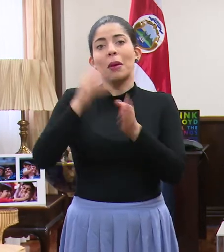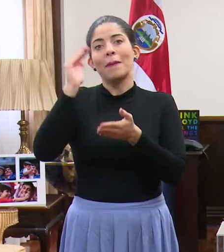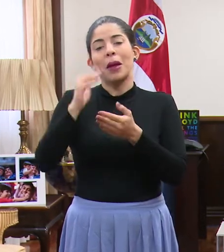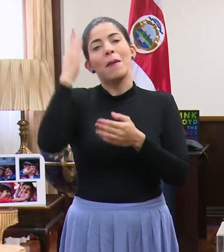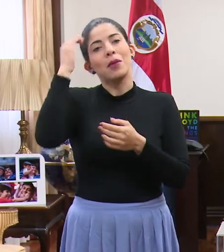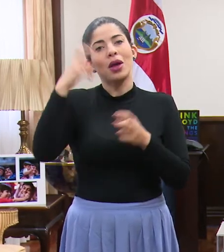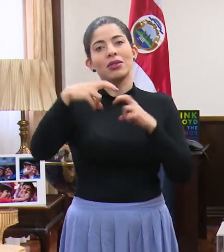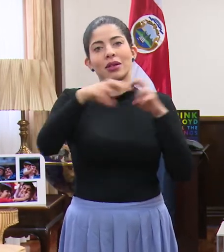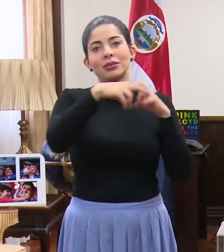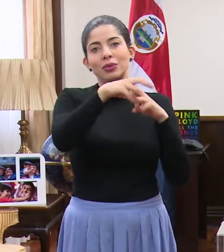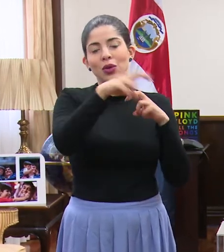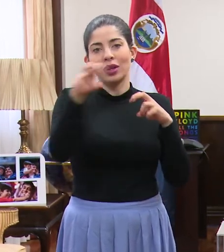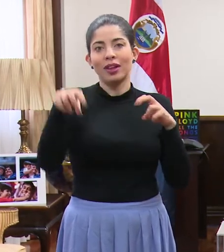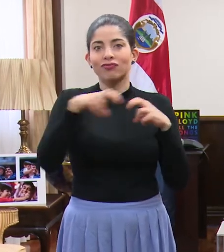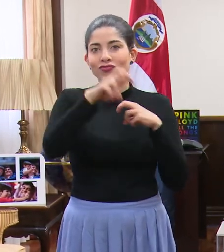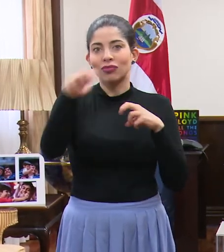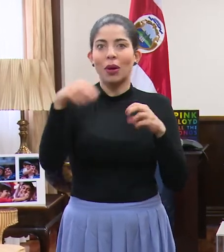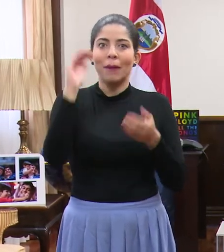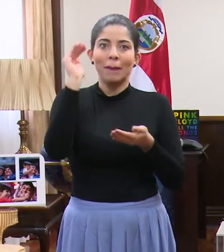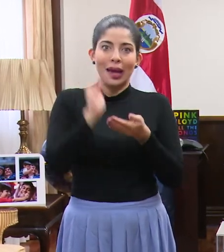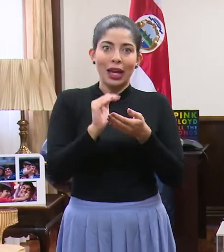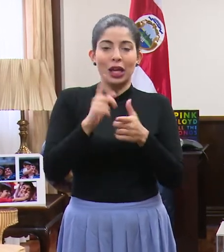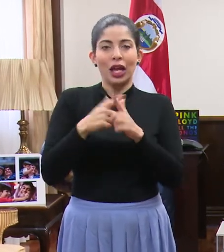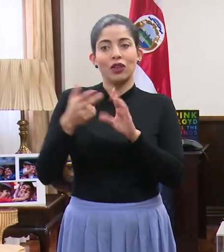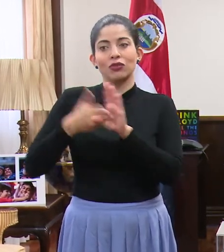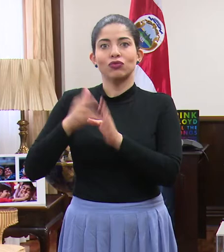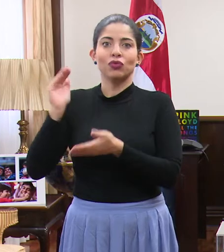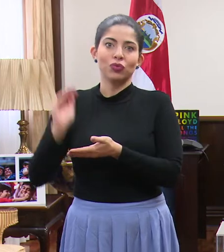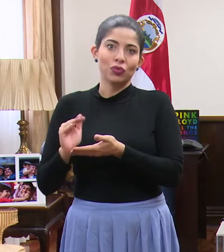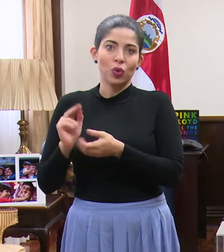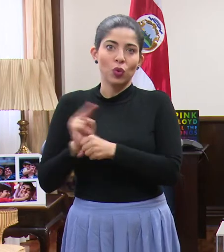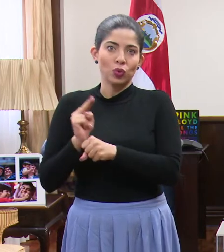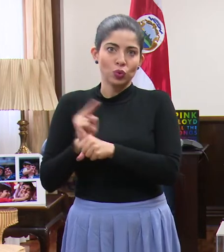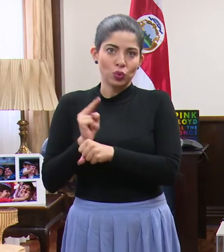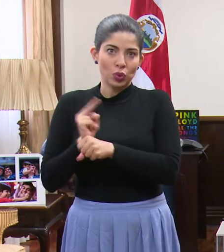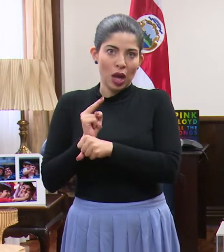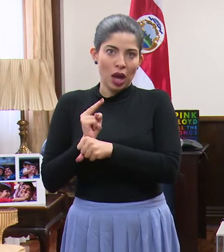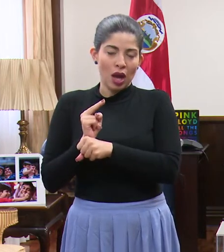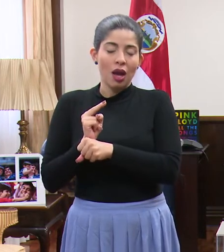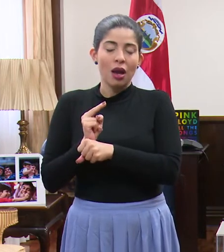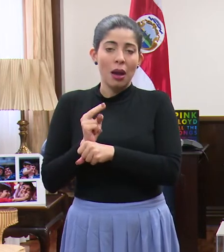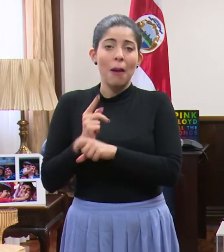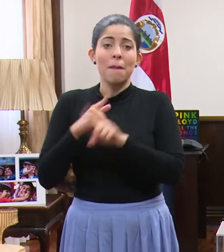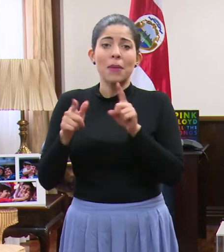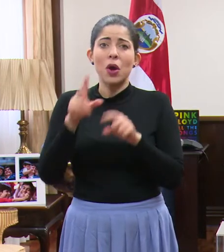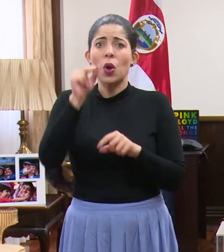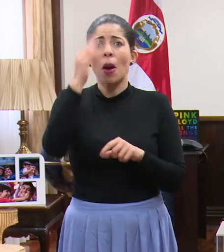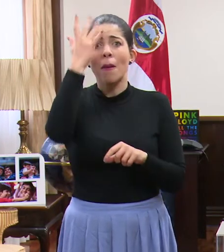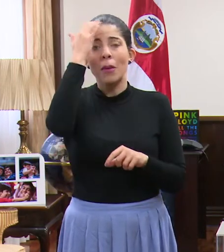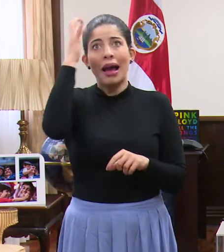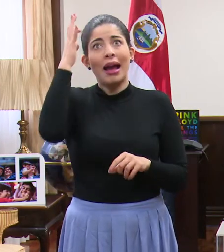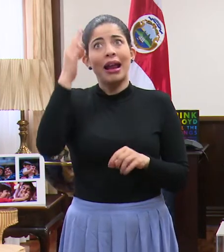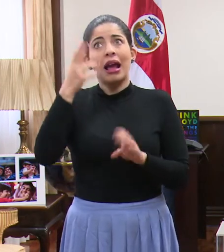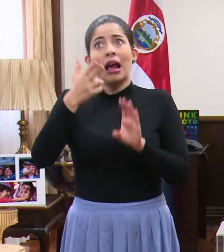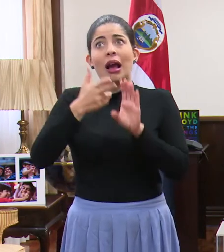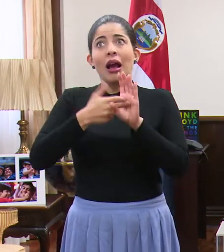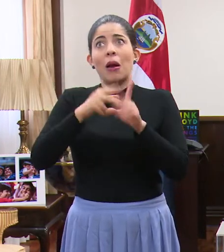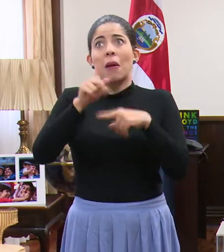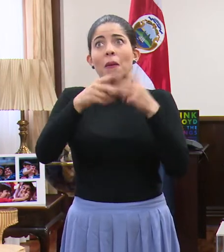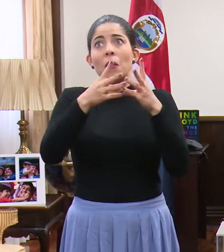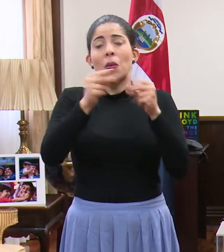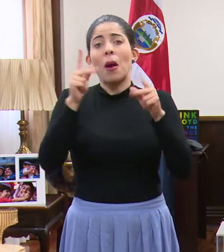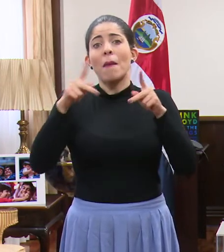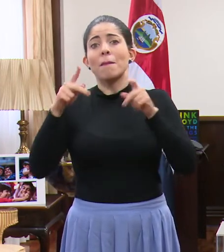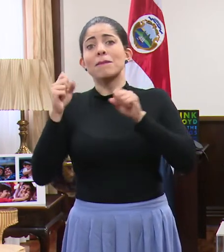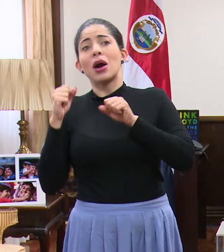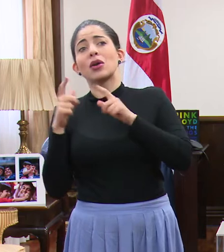menos movimiento. Entonces para que no haya preocupación o aglomeraciones de que como no va haber combustible la gente salga